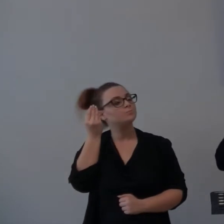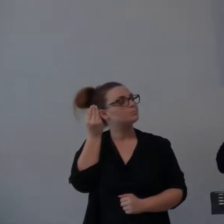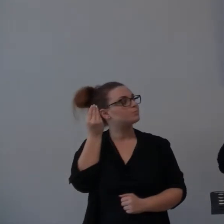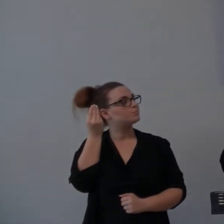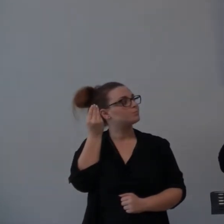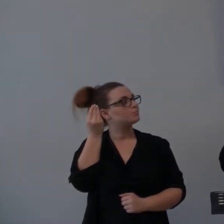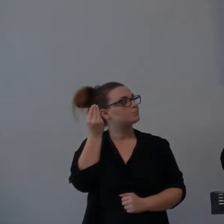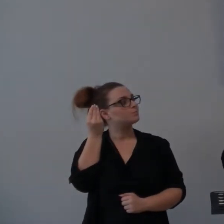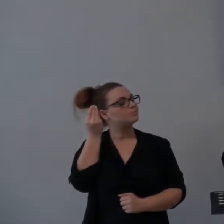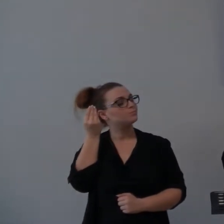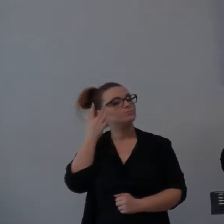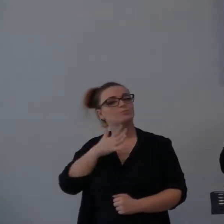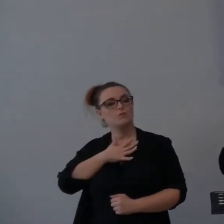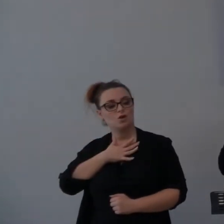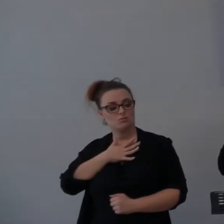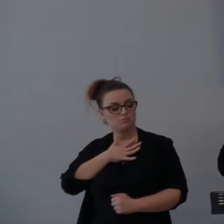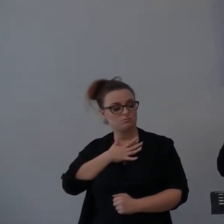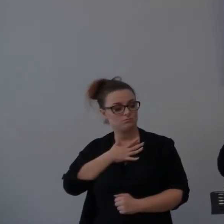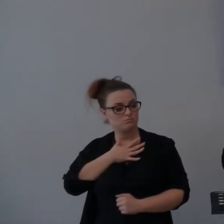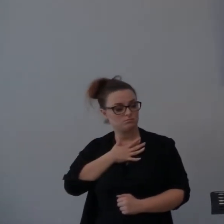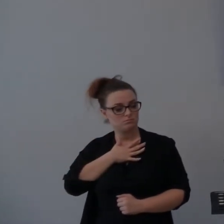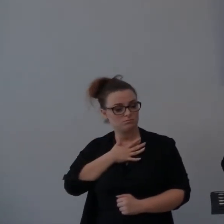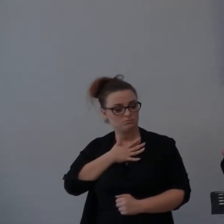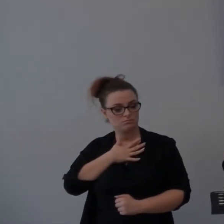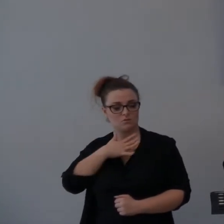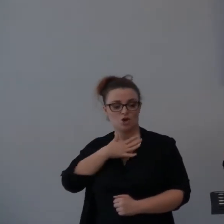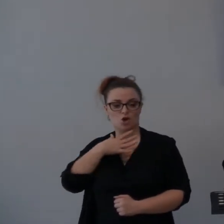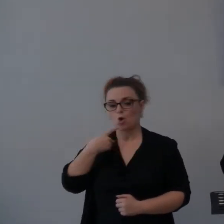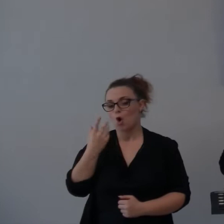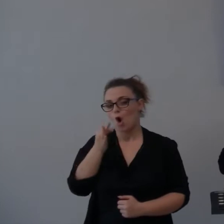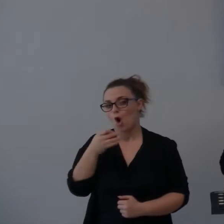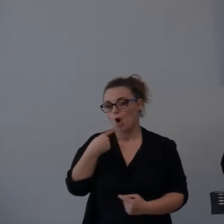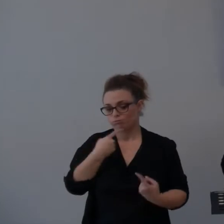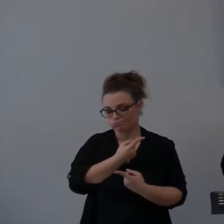Per quanto riguarda me? Per quanto riguarda noi?